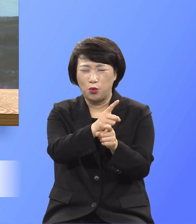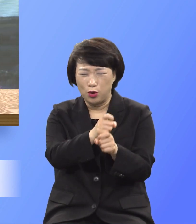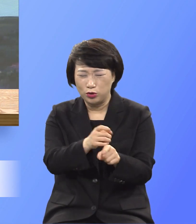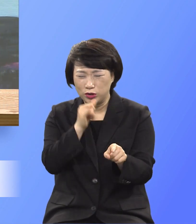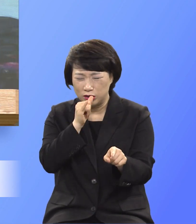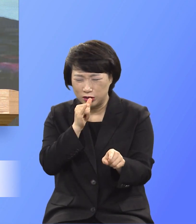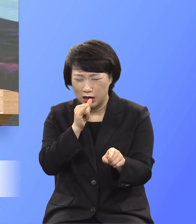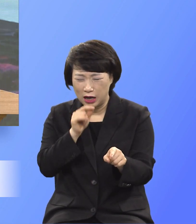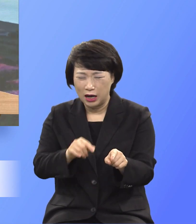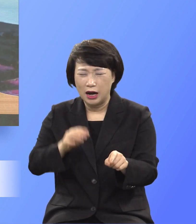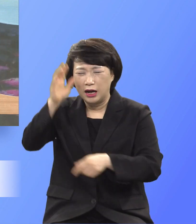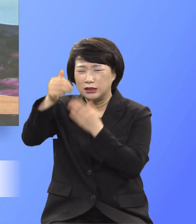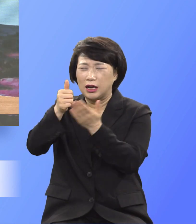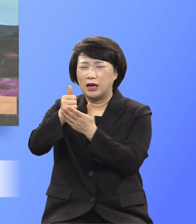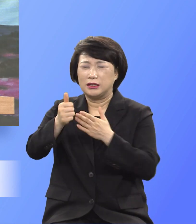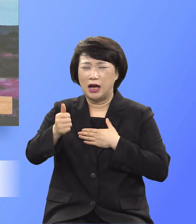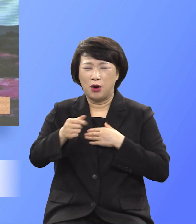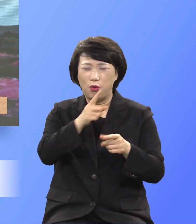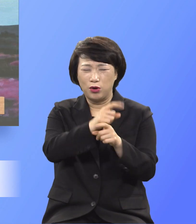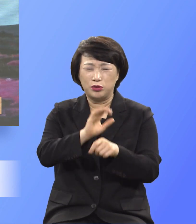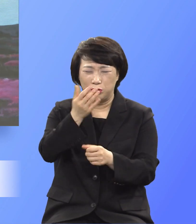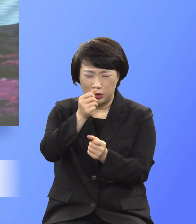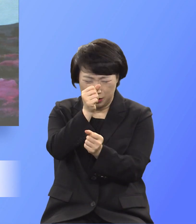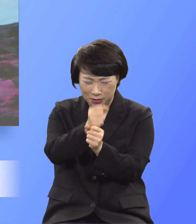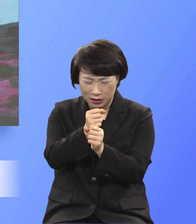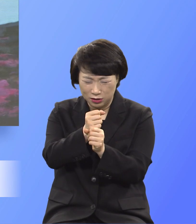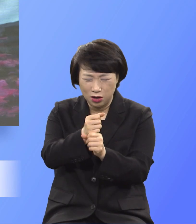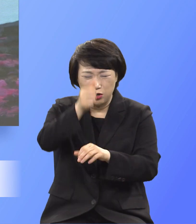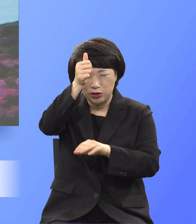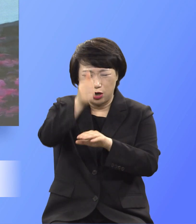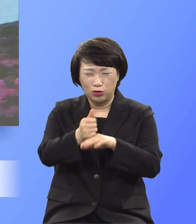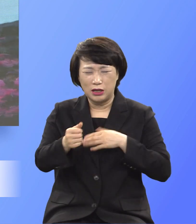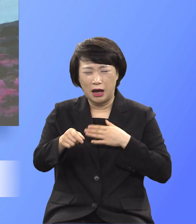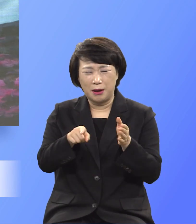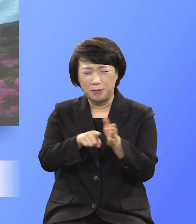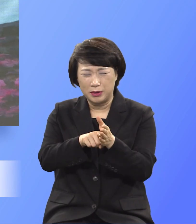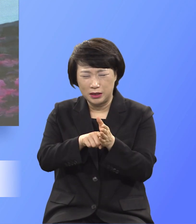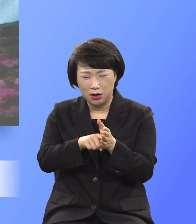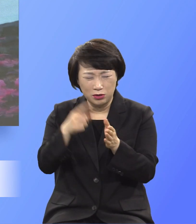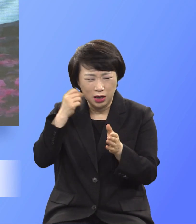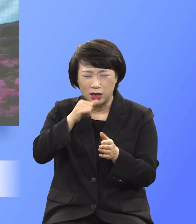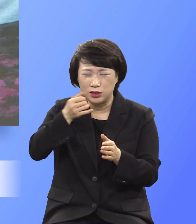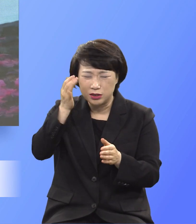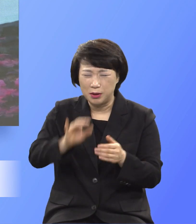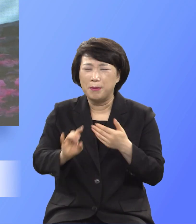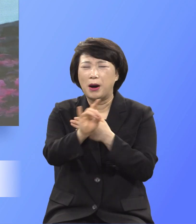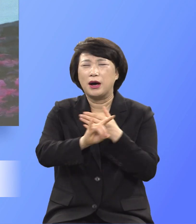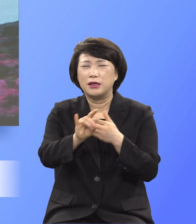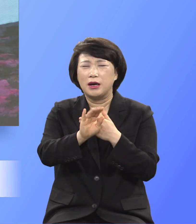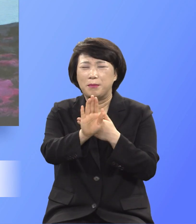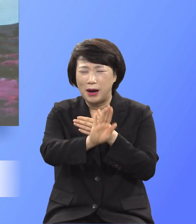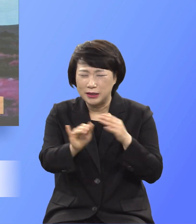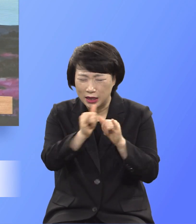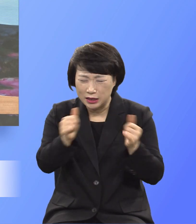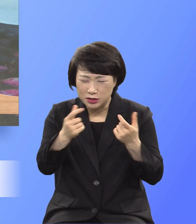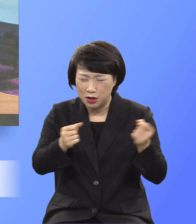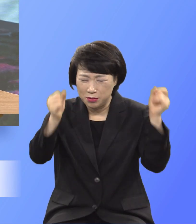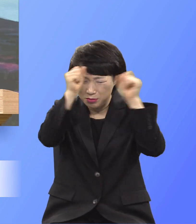하나님과 원수 되게 만들어 그러므로 젊은 민노라면서 파리텔미같이 멸망하게 만드는 이 귀신